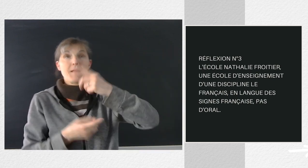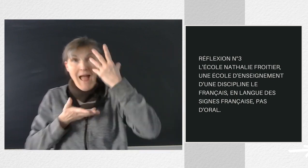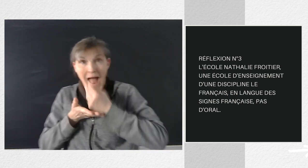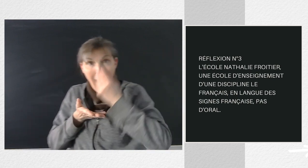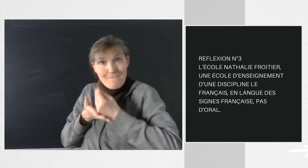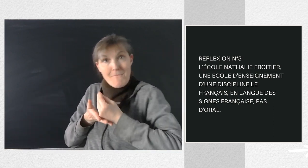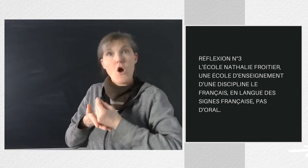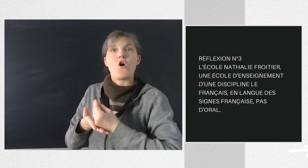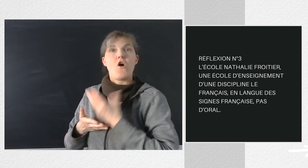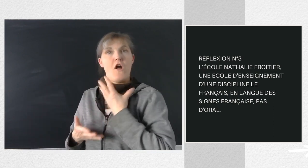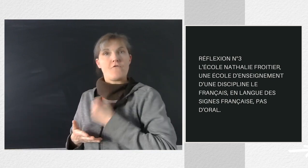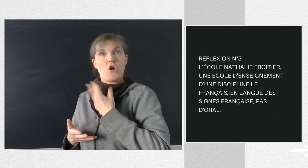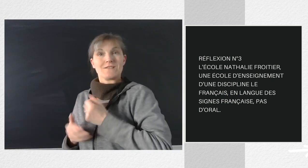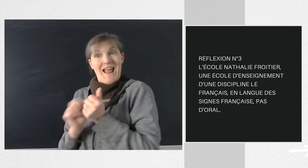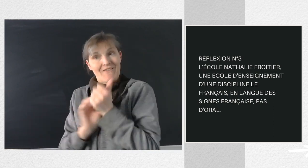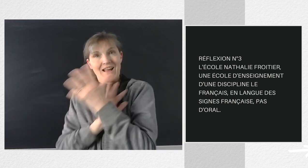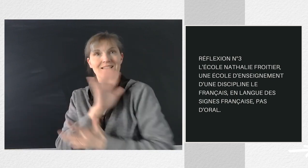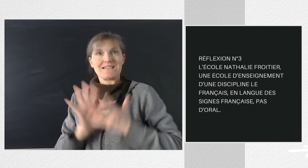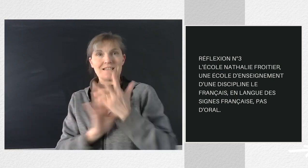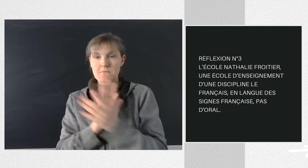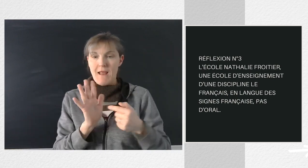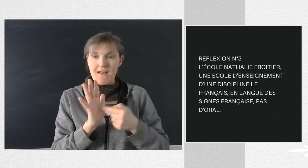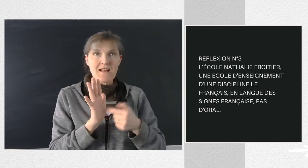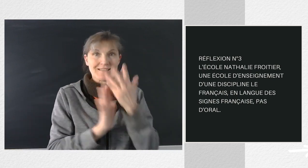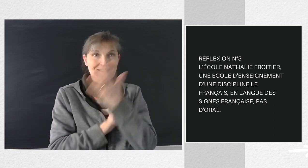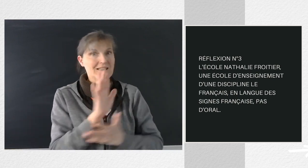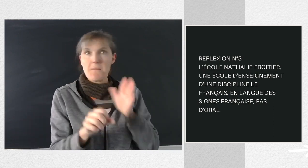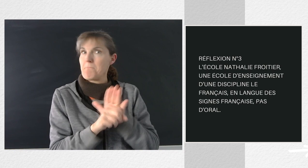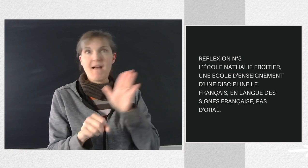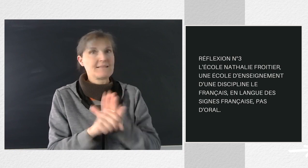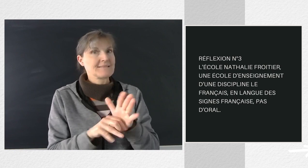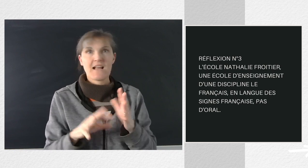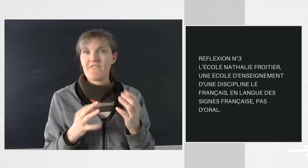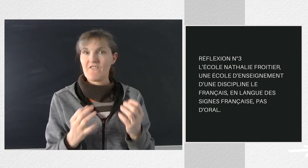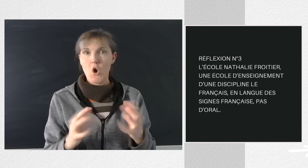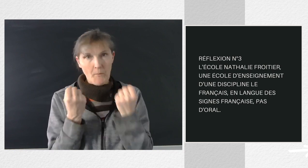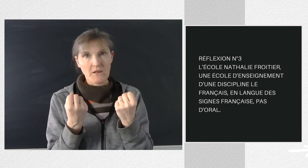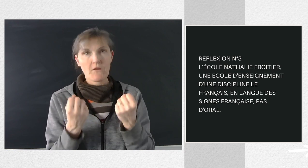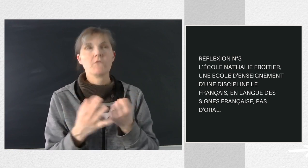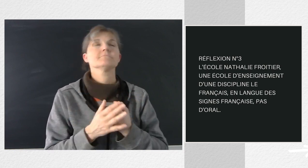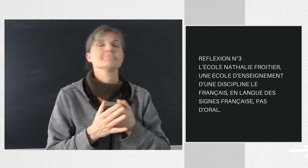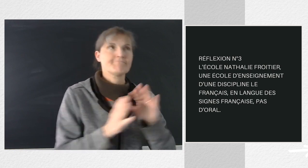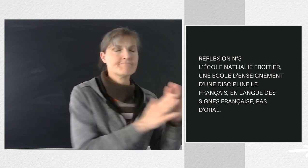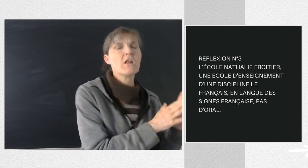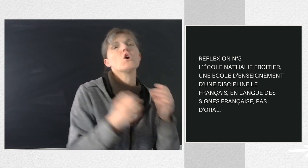Ici, nous parlons bien de la langue des signes. On confond souvent les deux éléments de situation suivante.